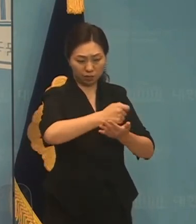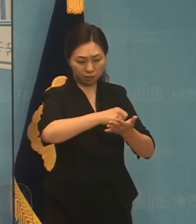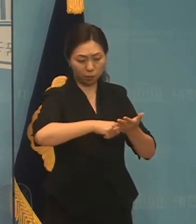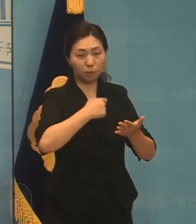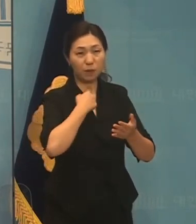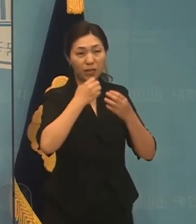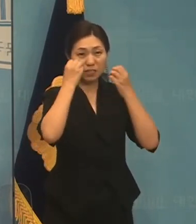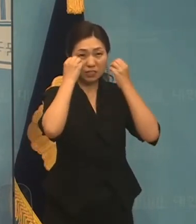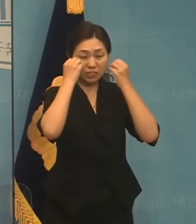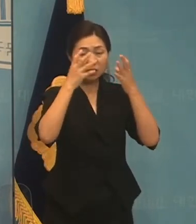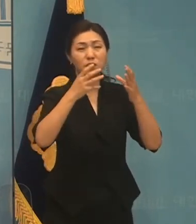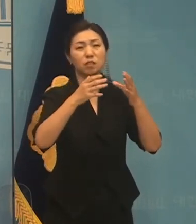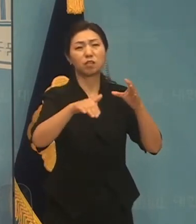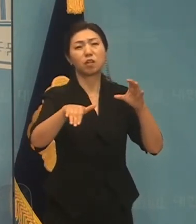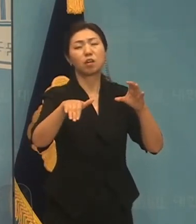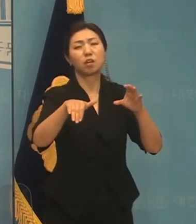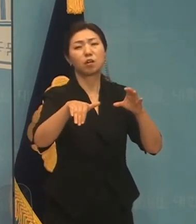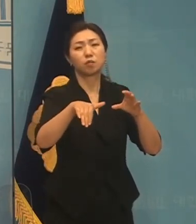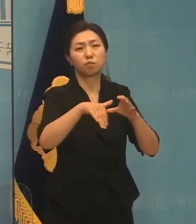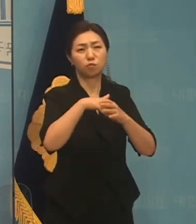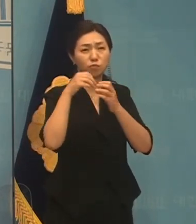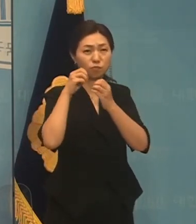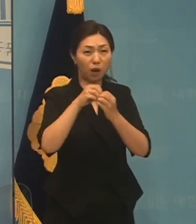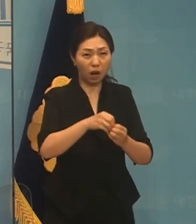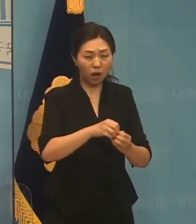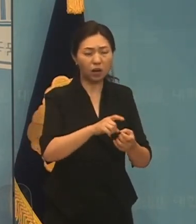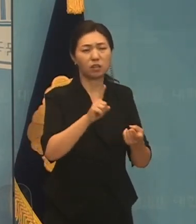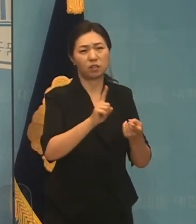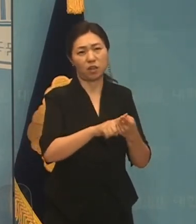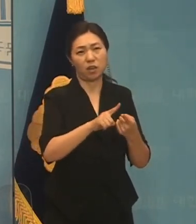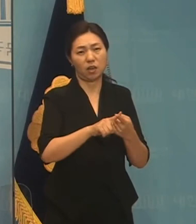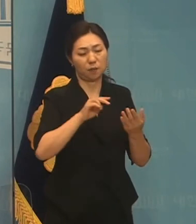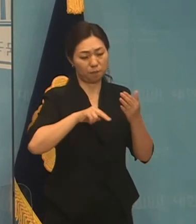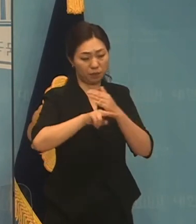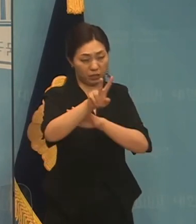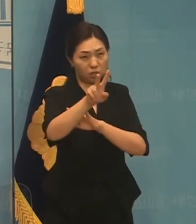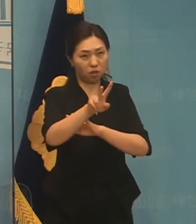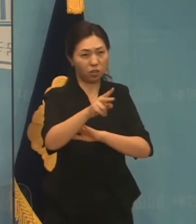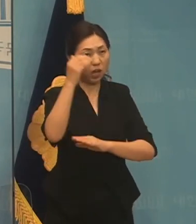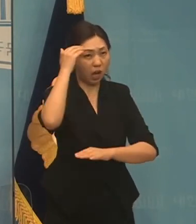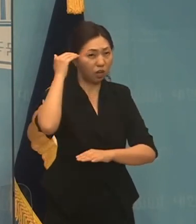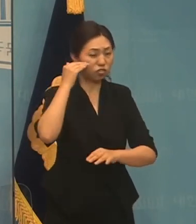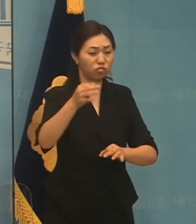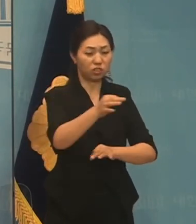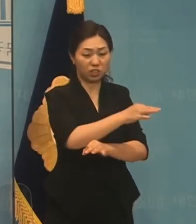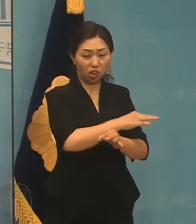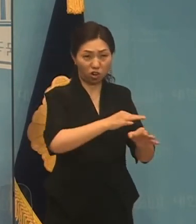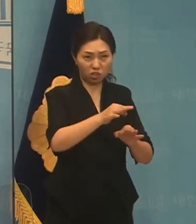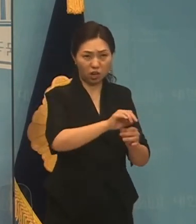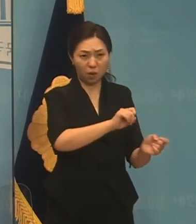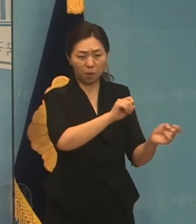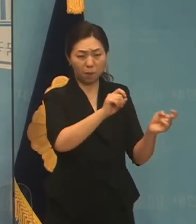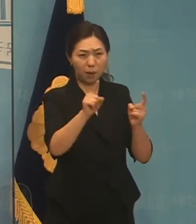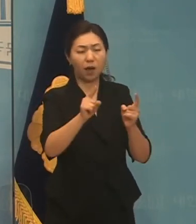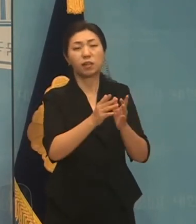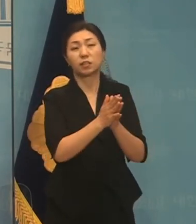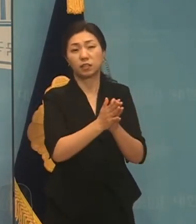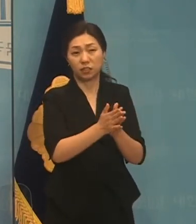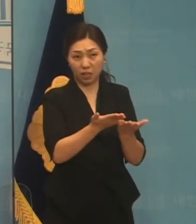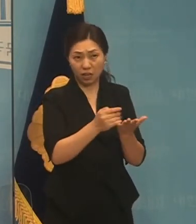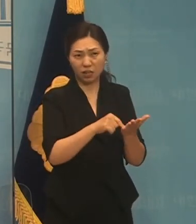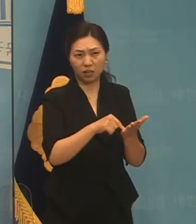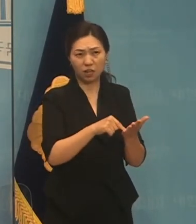신무 운명 국가 비전, 그리고 한국 경제 1회였습니다. 그리고 장기토의 정치